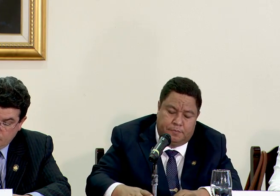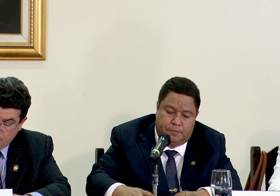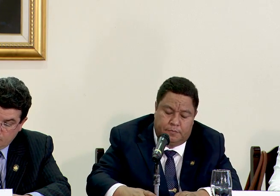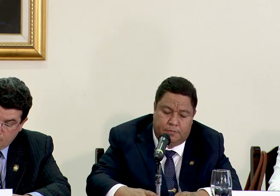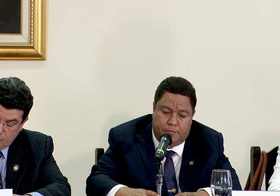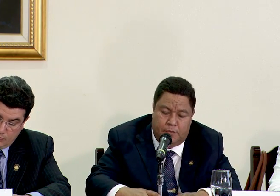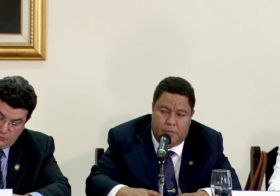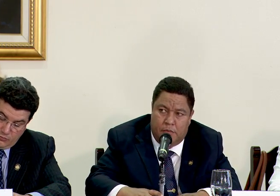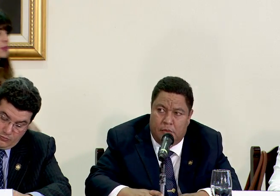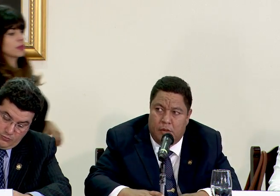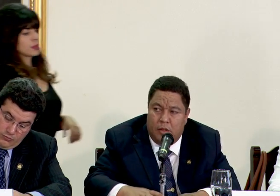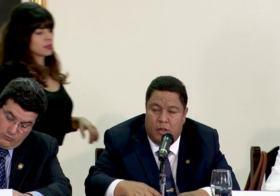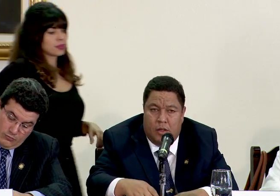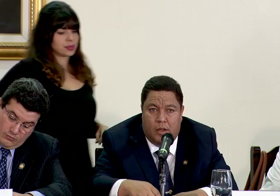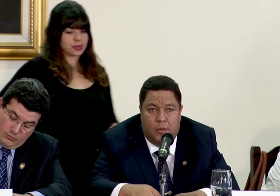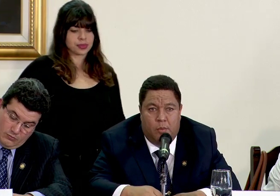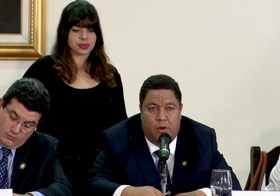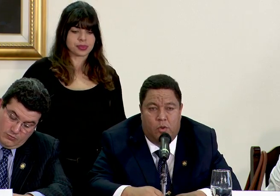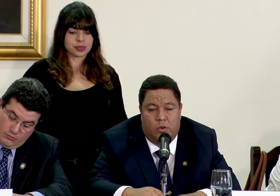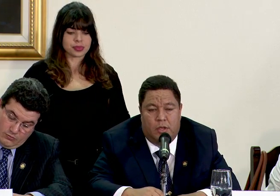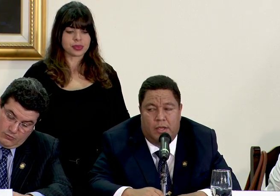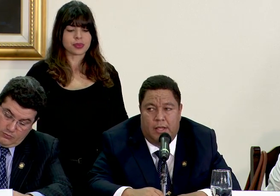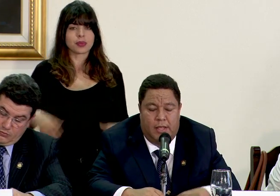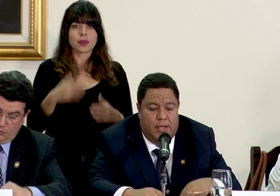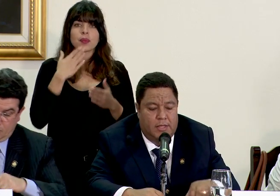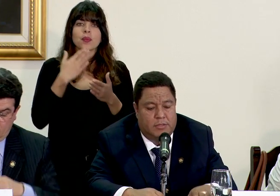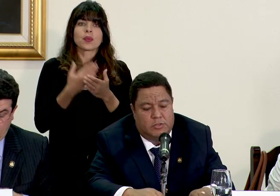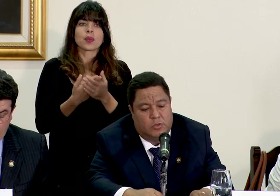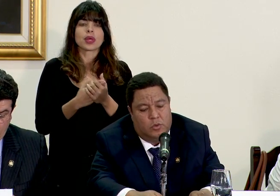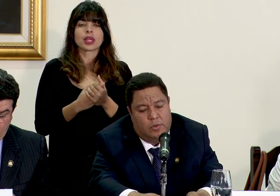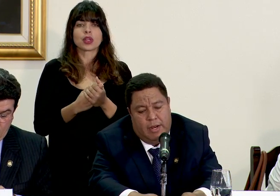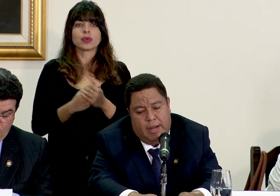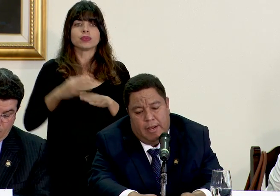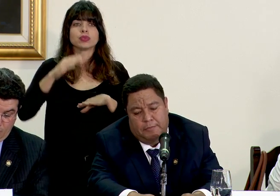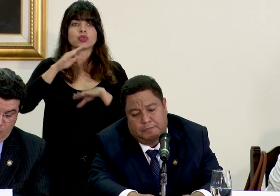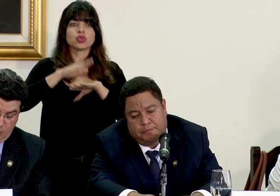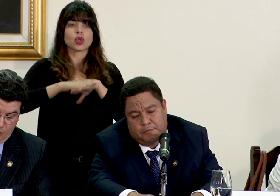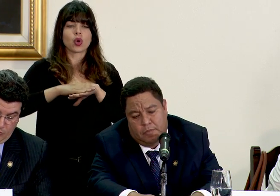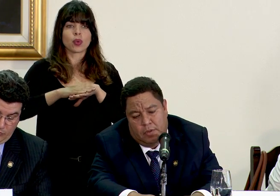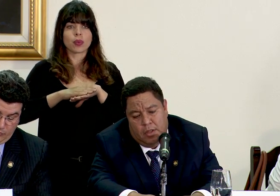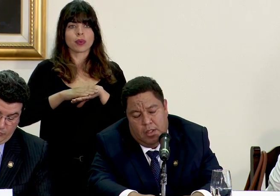señor ministro bueno sobre